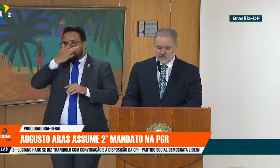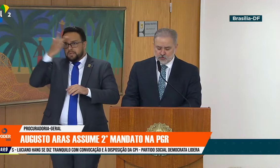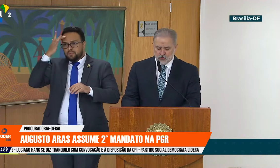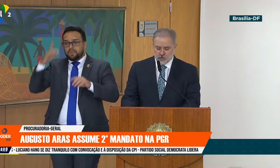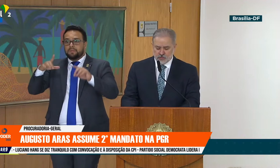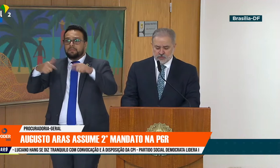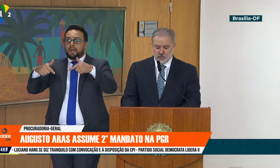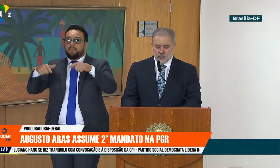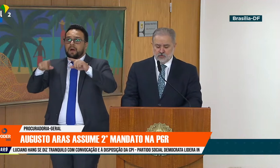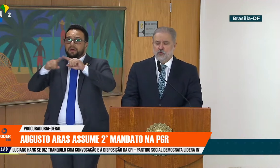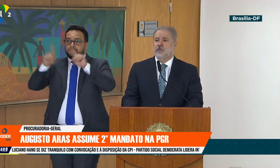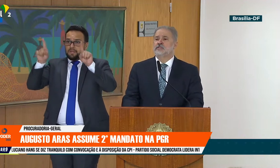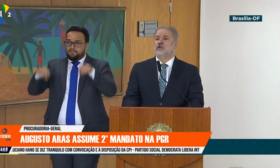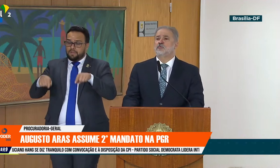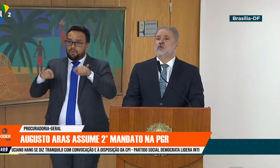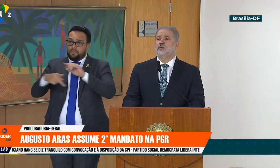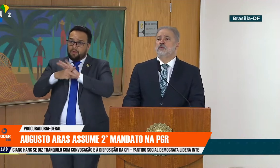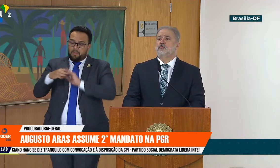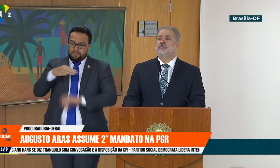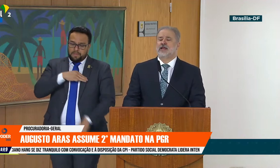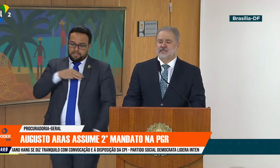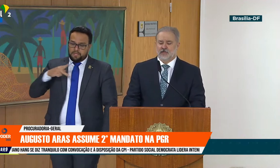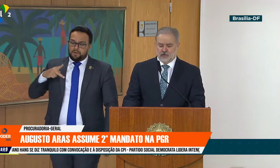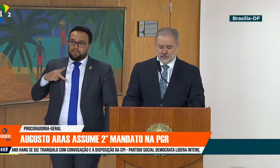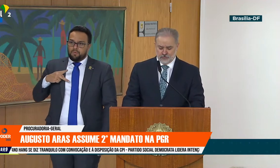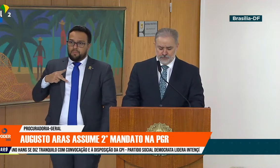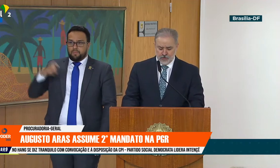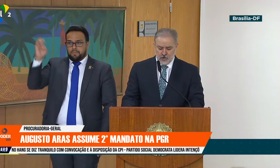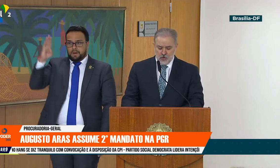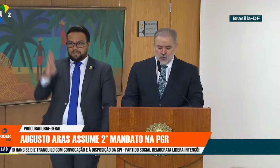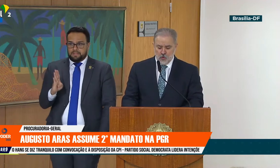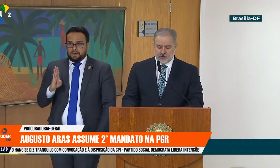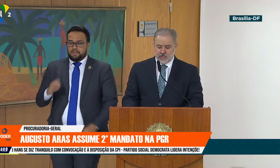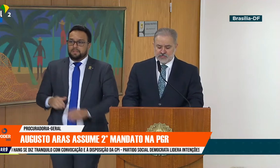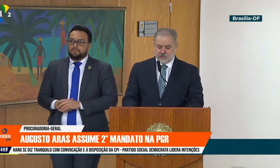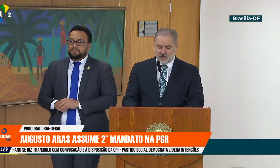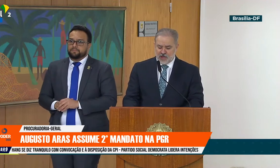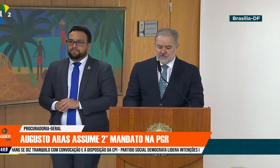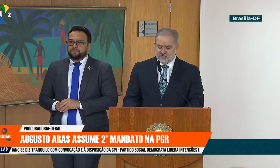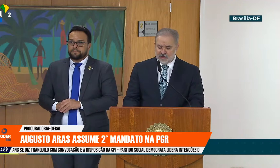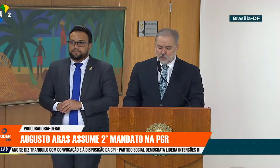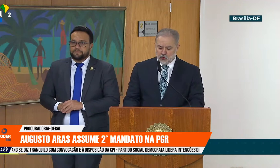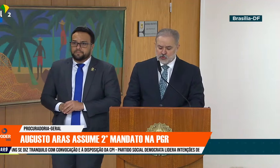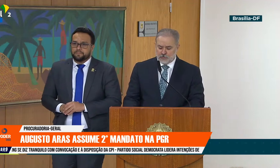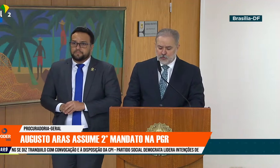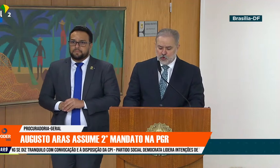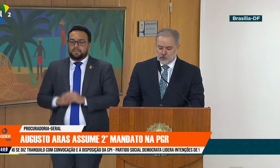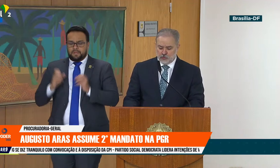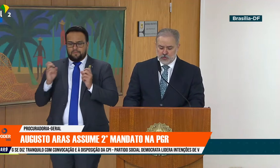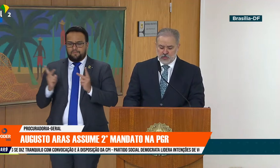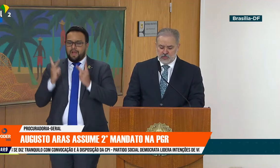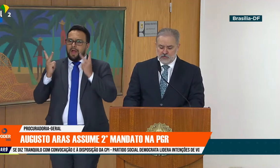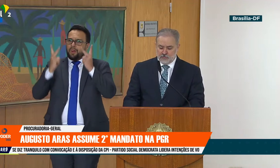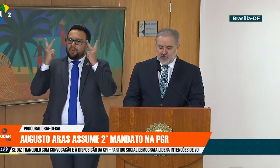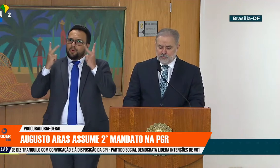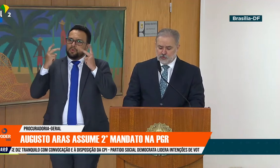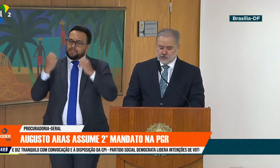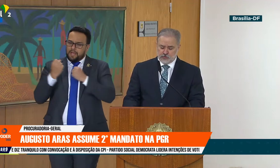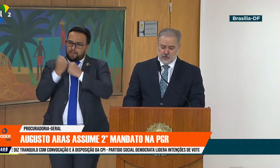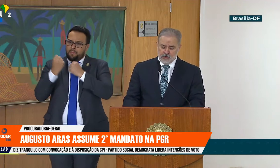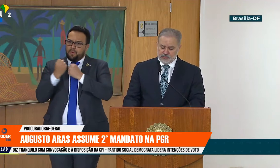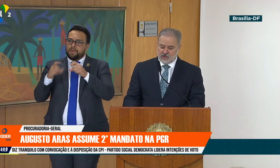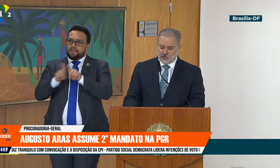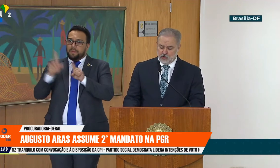e servidoras do Ministério Público Brasileiro. Com o inestimável e valoroso apoio de